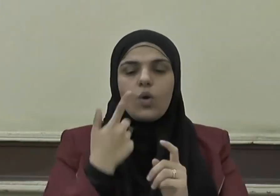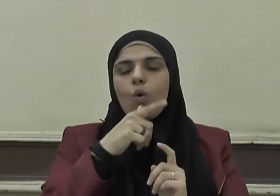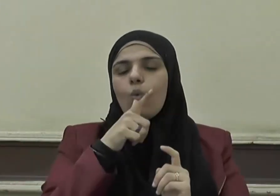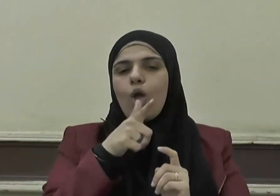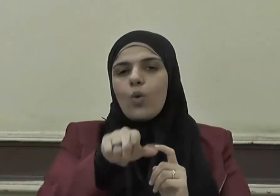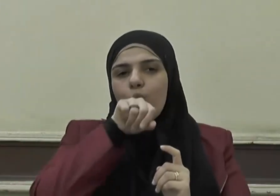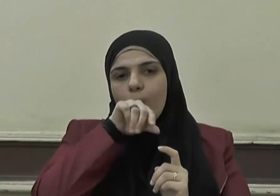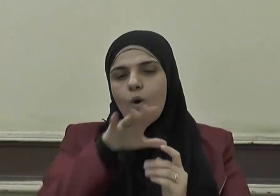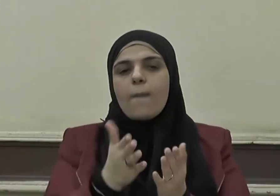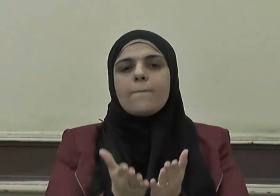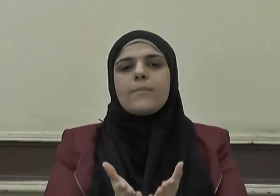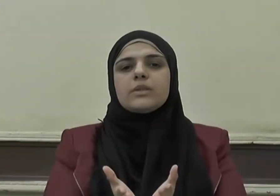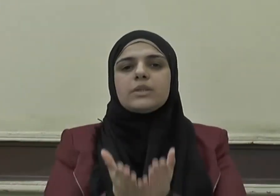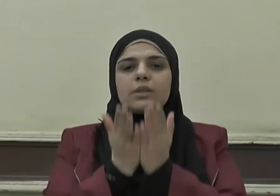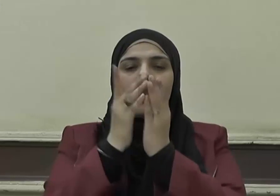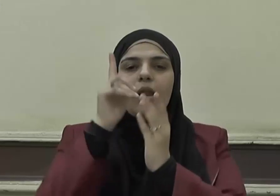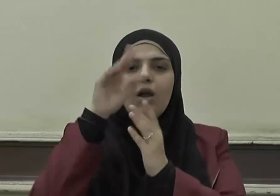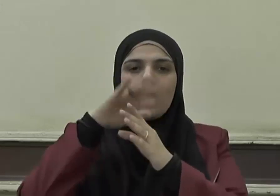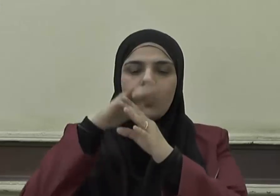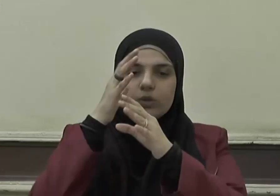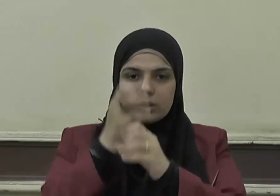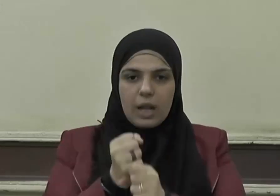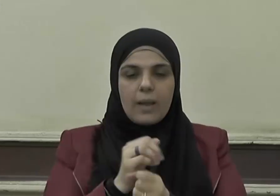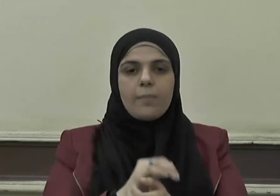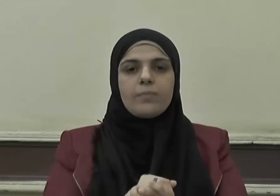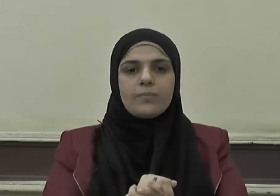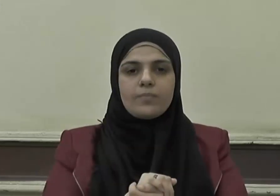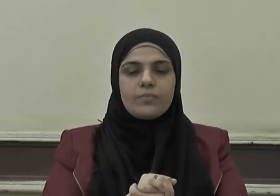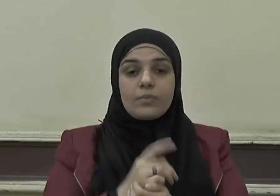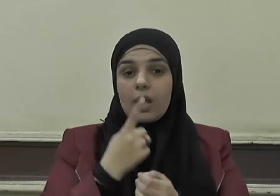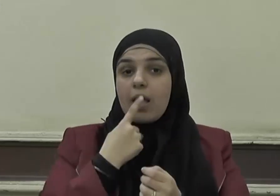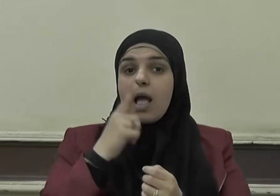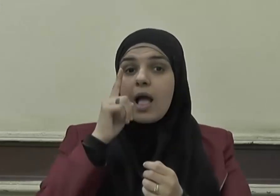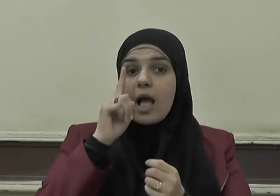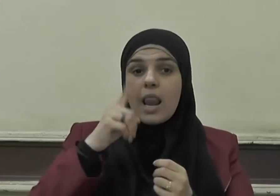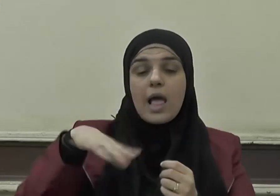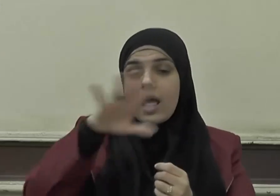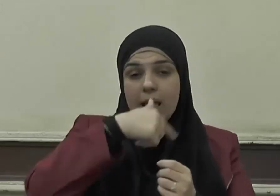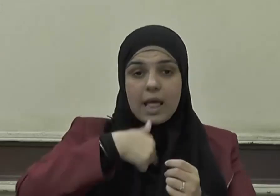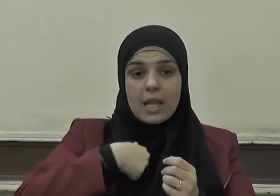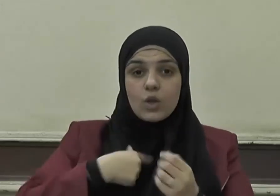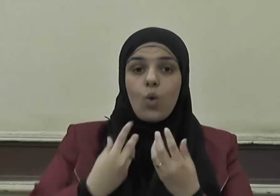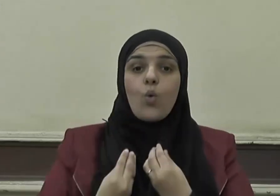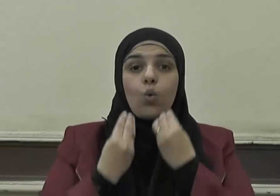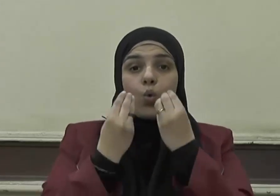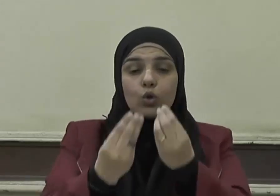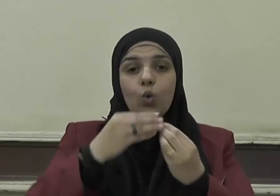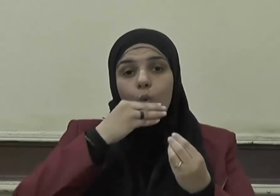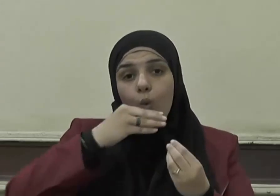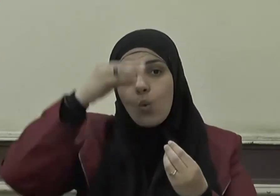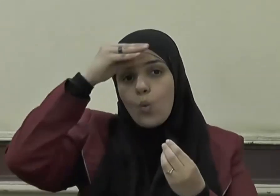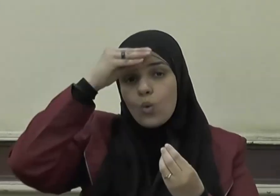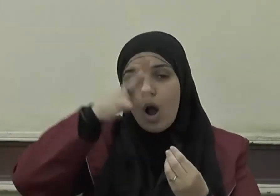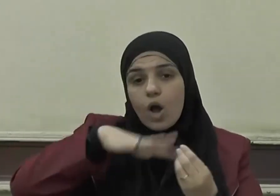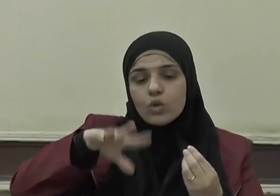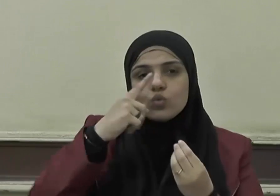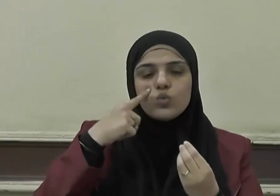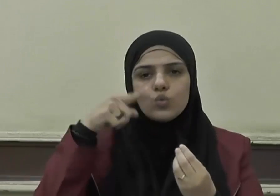نبينا صلى الله عليه وسلم ألا إني أوتيت القرآن ومثله معه